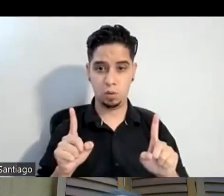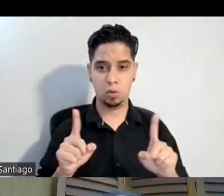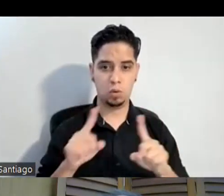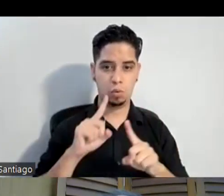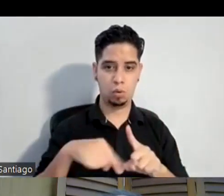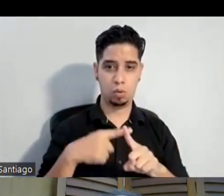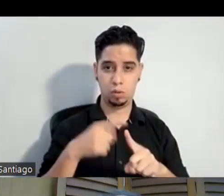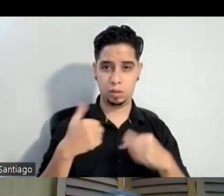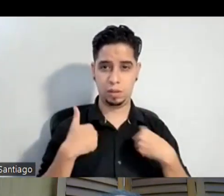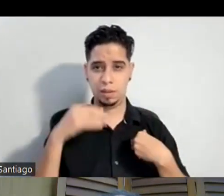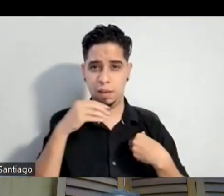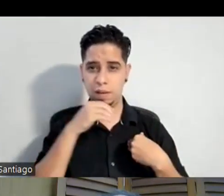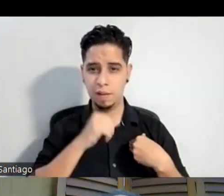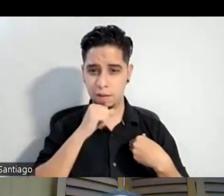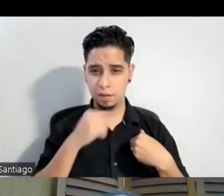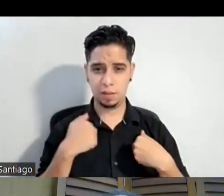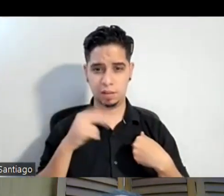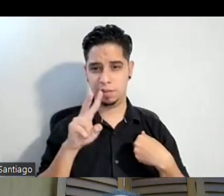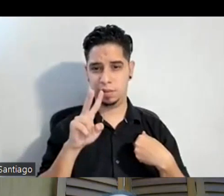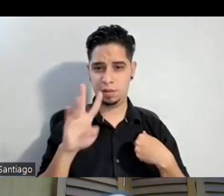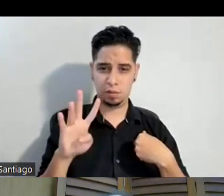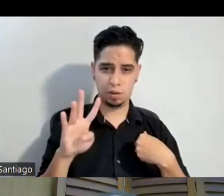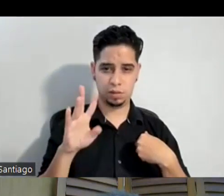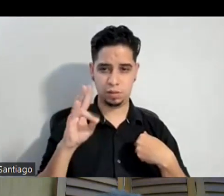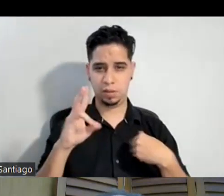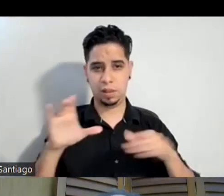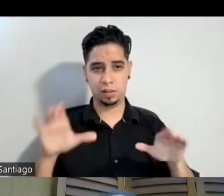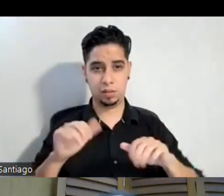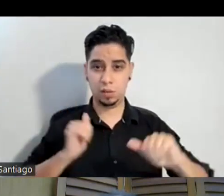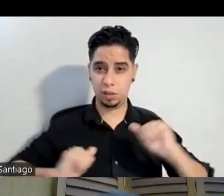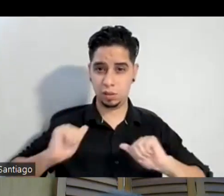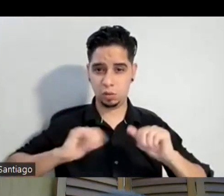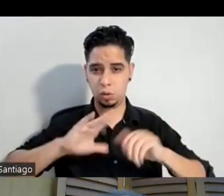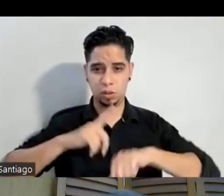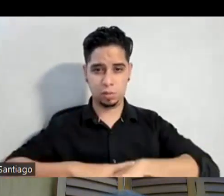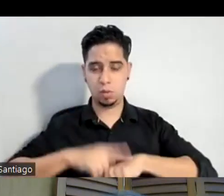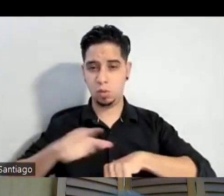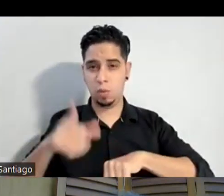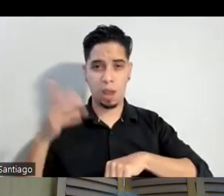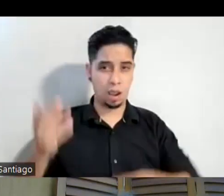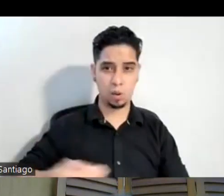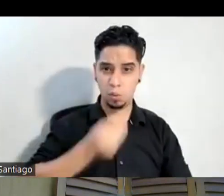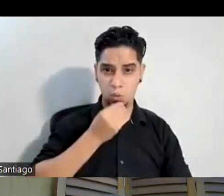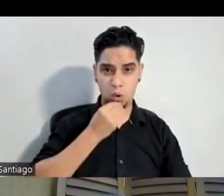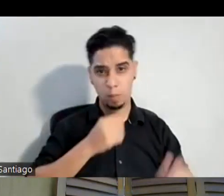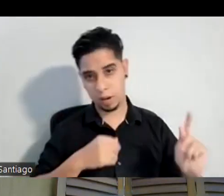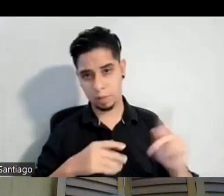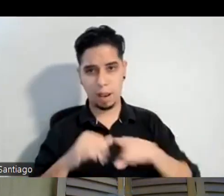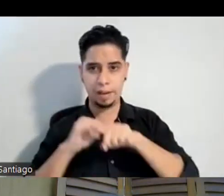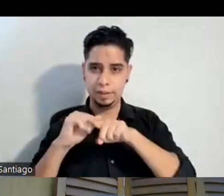edad uno está 24-7 dedicándose al teatro y uno sale va a comer y vuelve y viras para ensayos o para ensayos de una